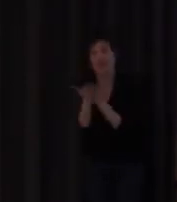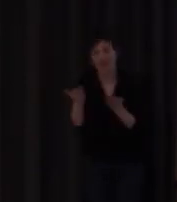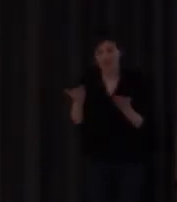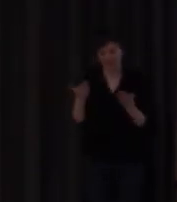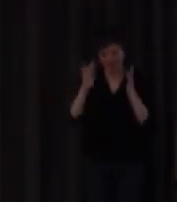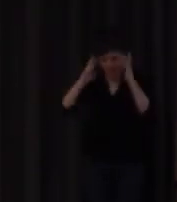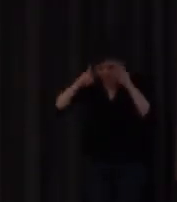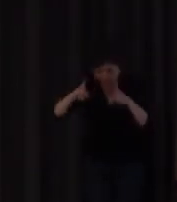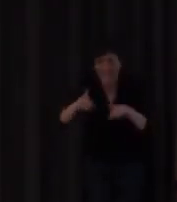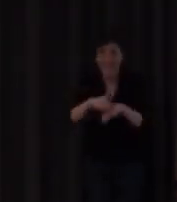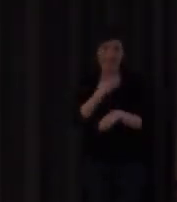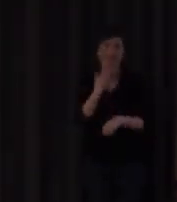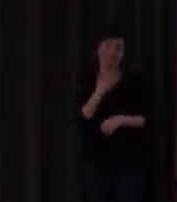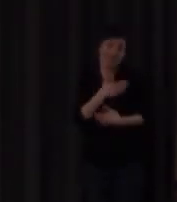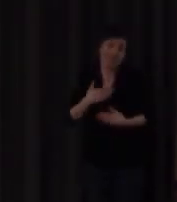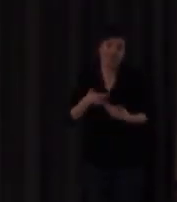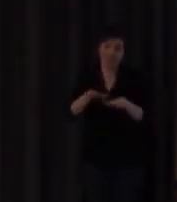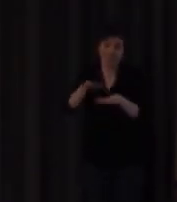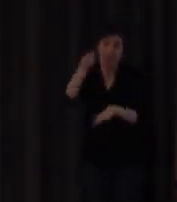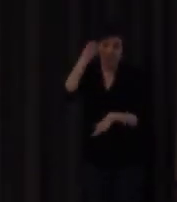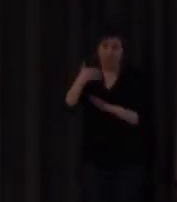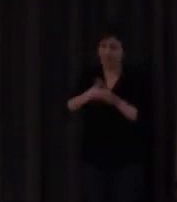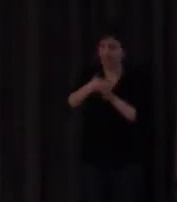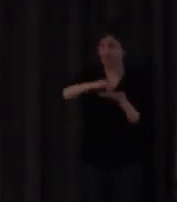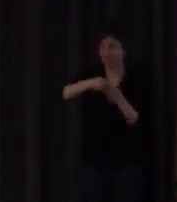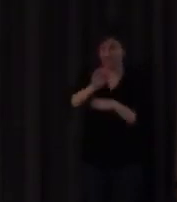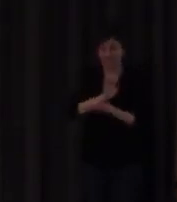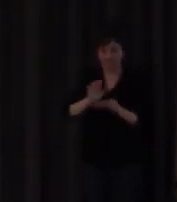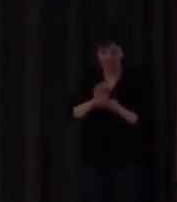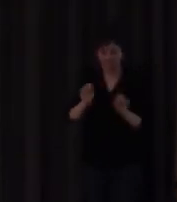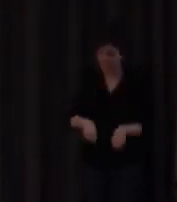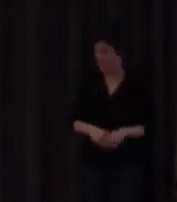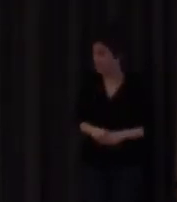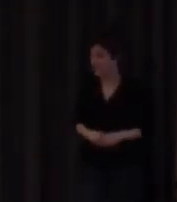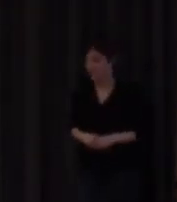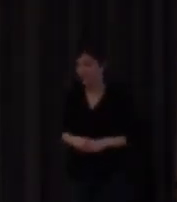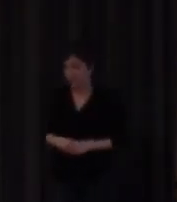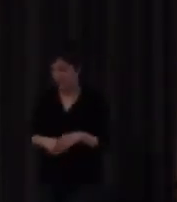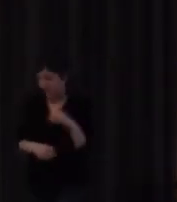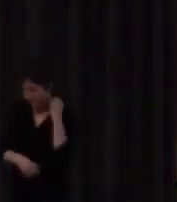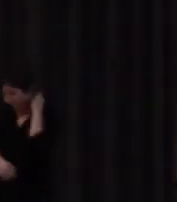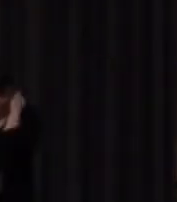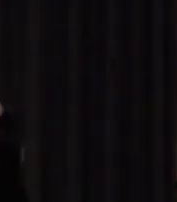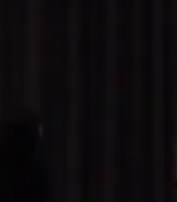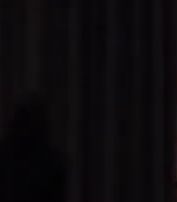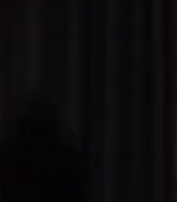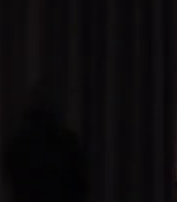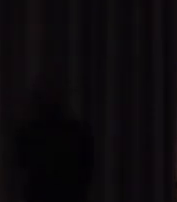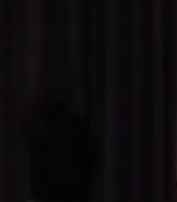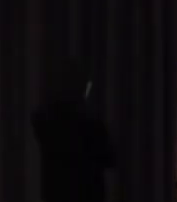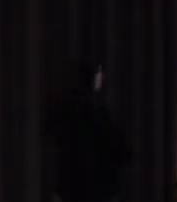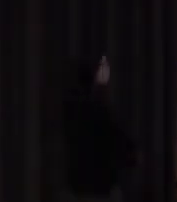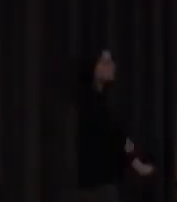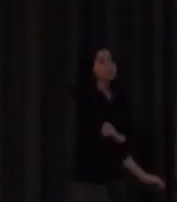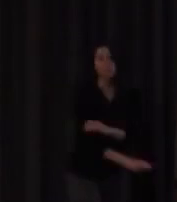una persona se adentra en este sistema de escritura bien pero la idea fantástica de este proyecto